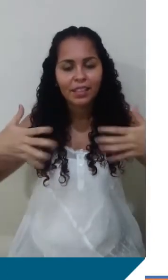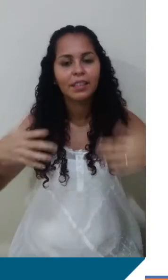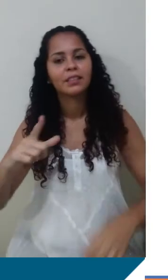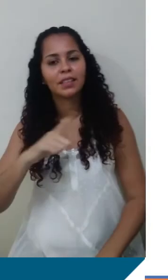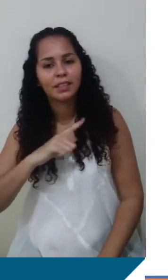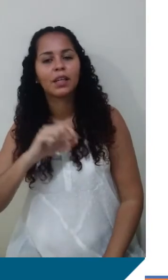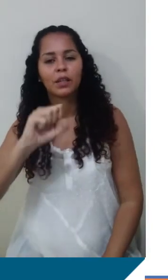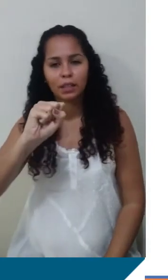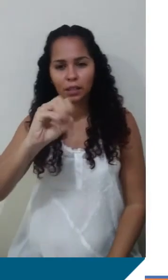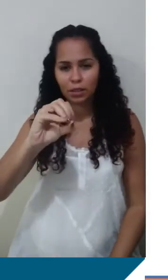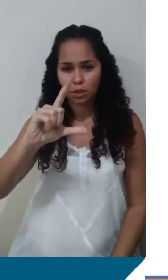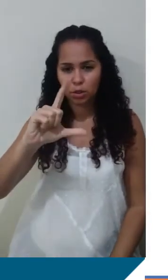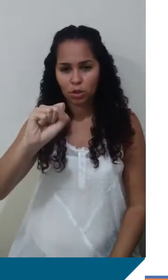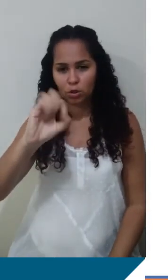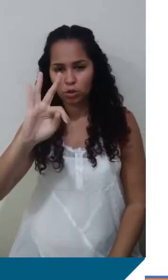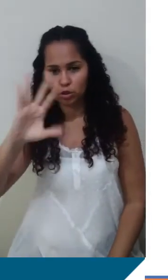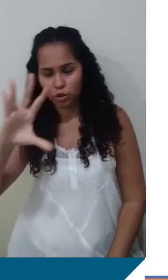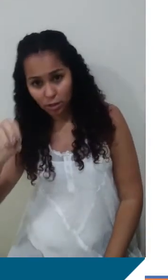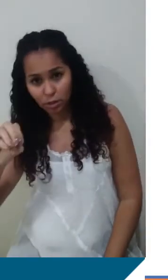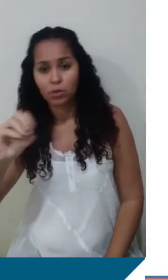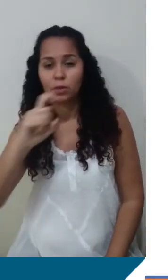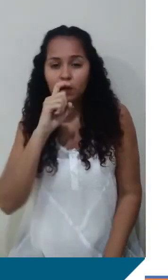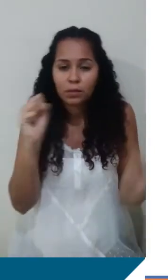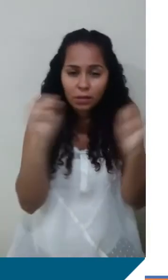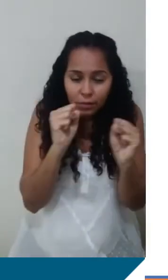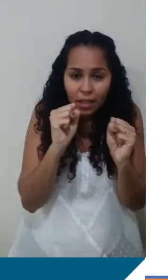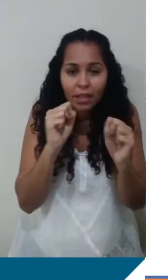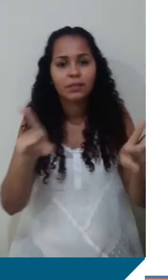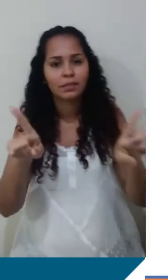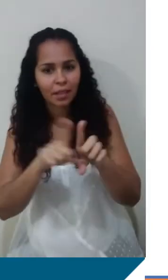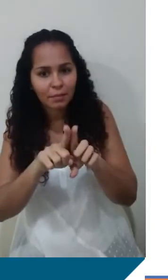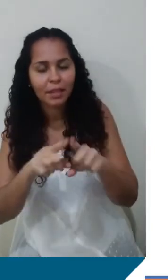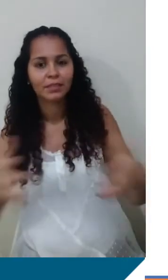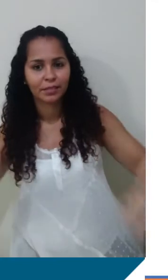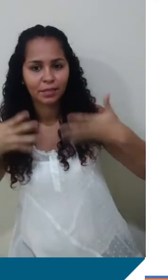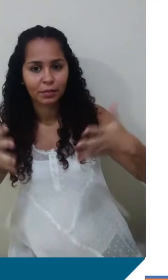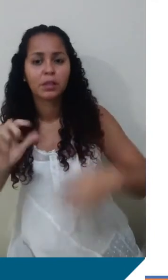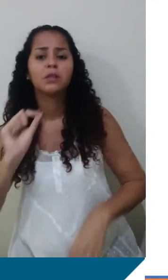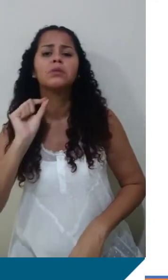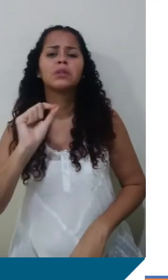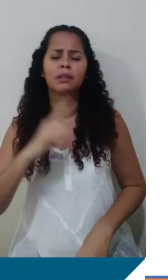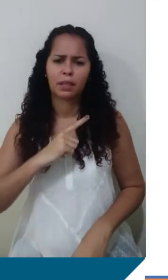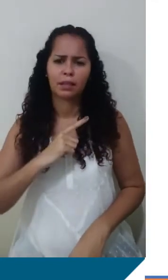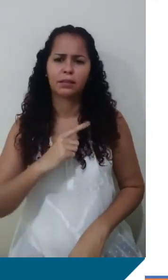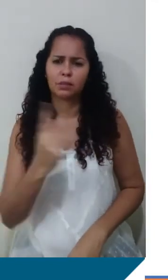de inverno, solstícios de verão. O a gente tem aqui? Temos o periélio e o afélio.